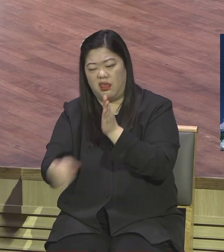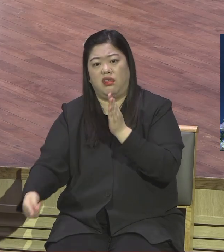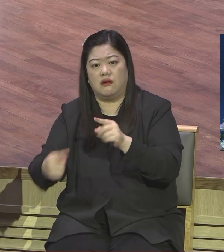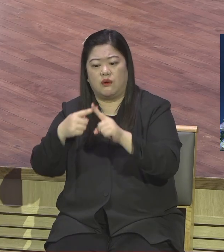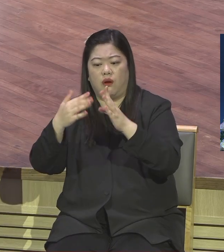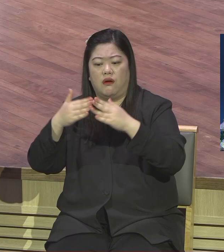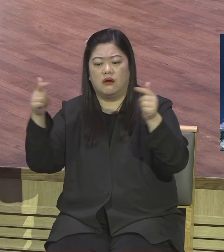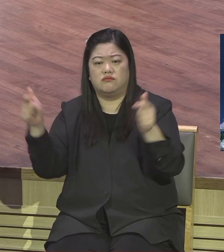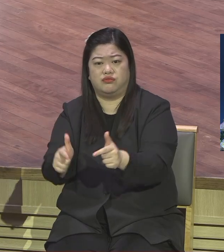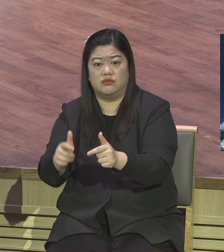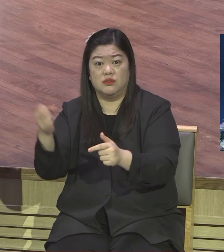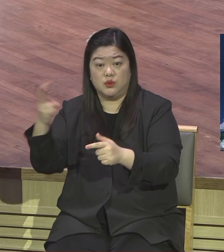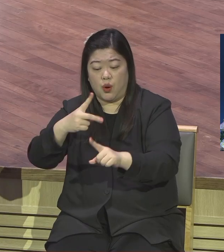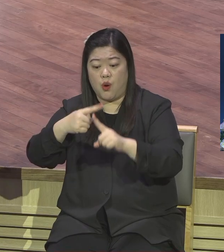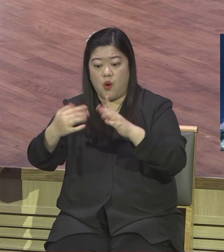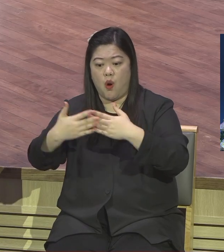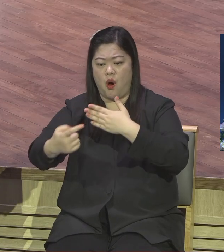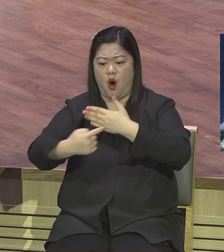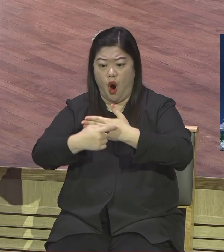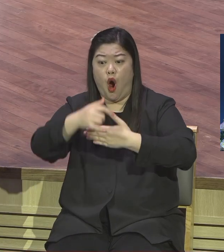무슬렘이 확 이단들이 확